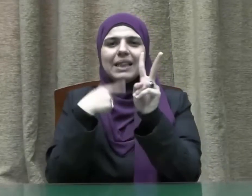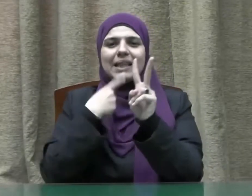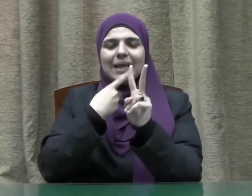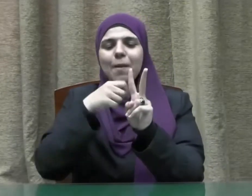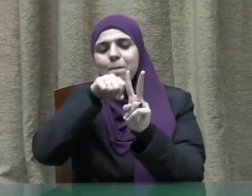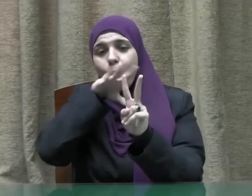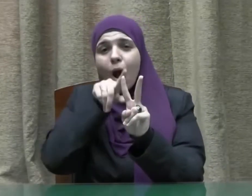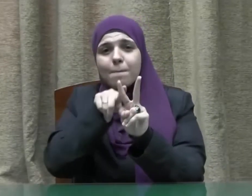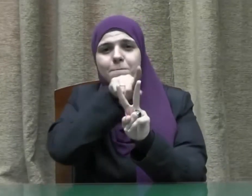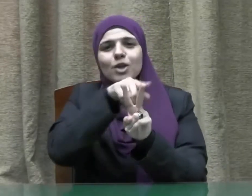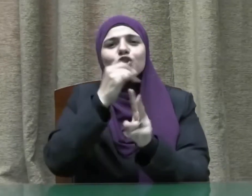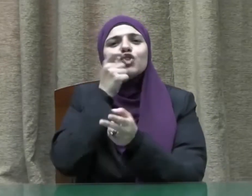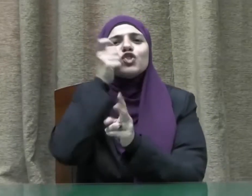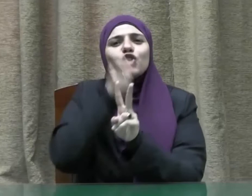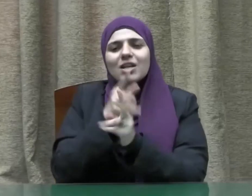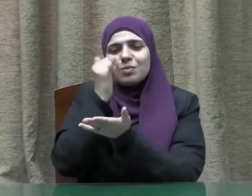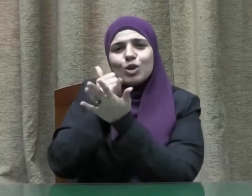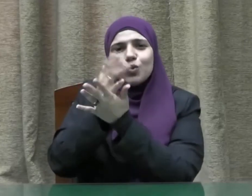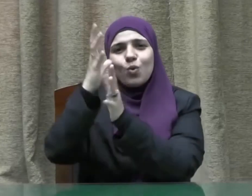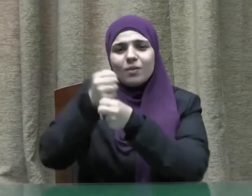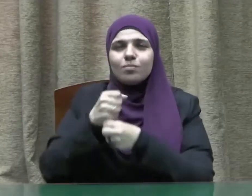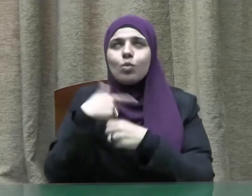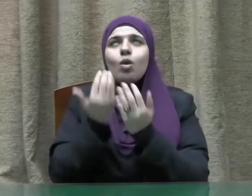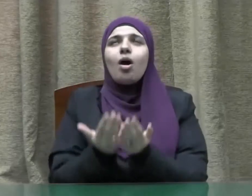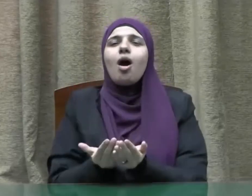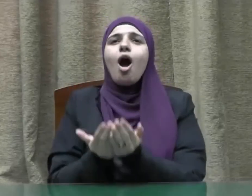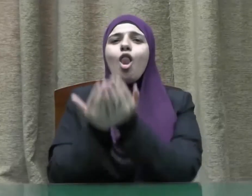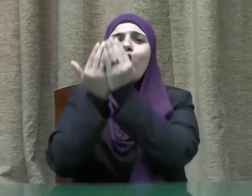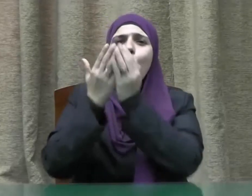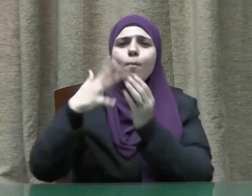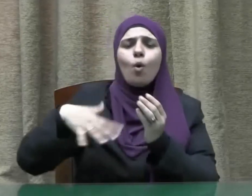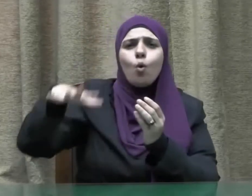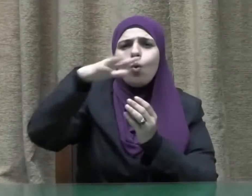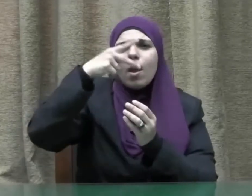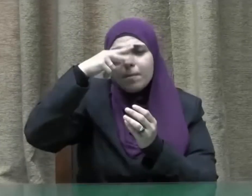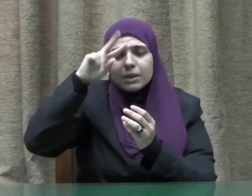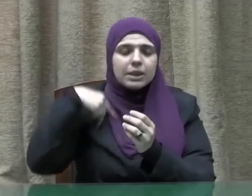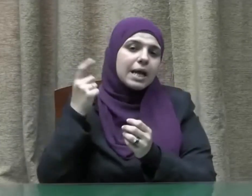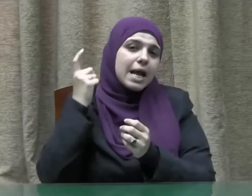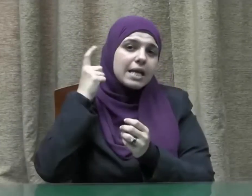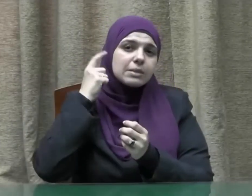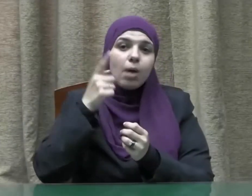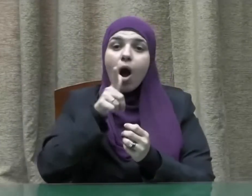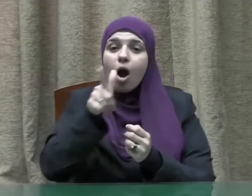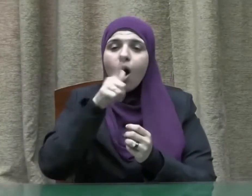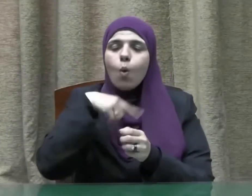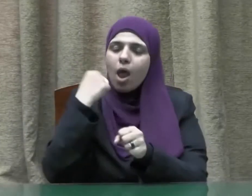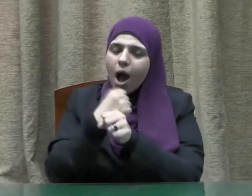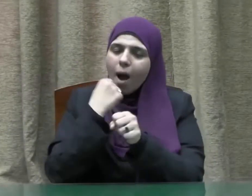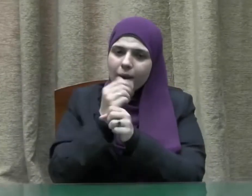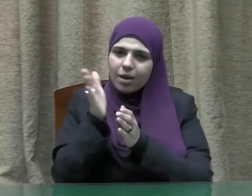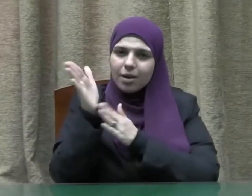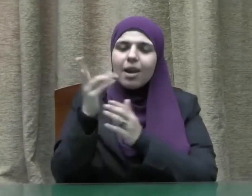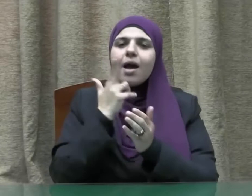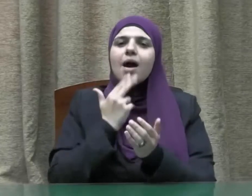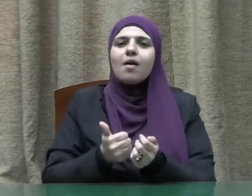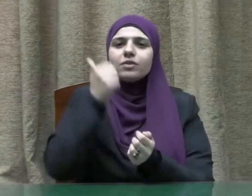بالسبابة والوسطى اللهم اجعلنا ممن يستمعون القول فيتبعون أحسنه